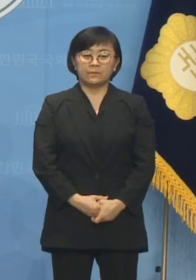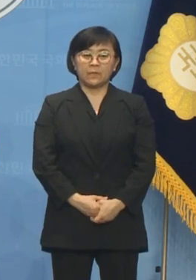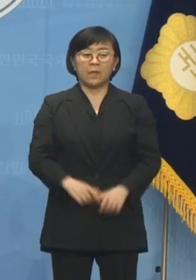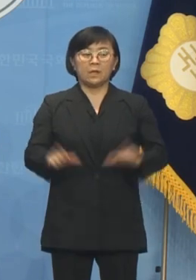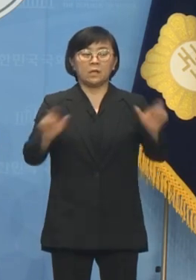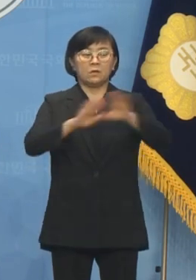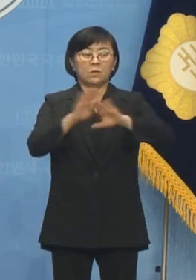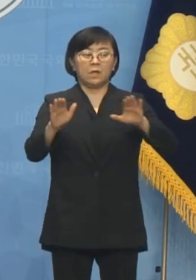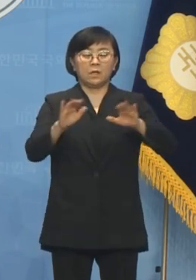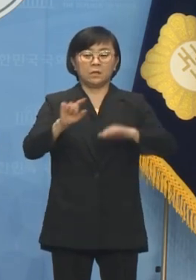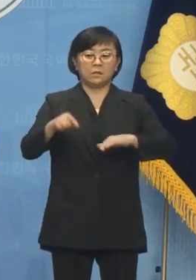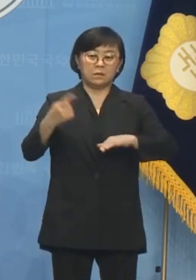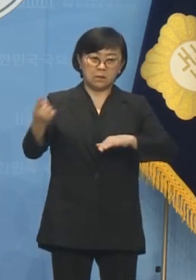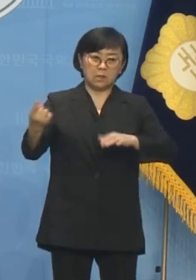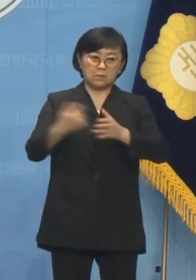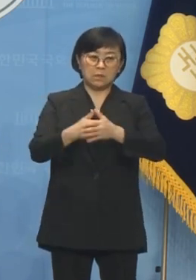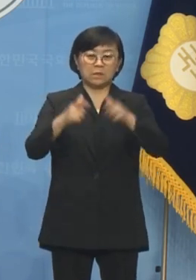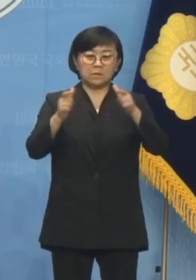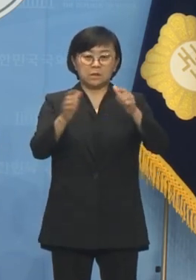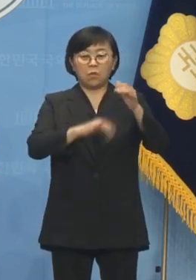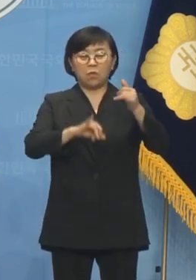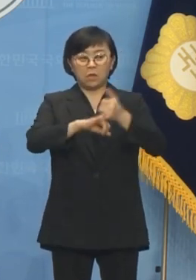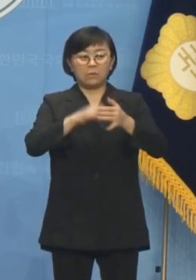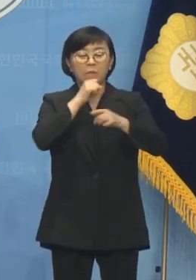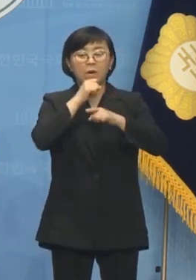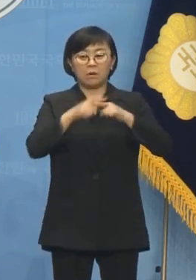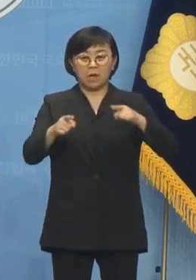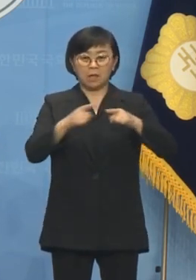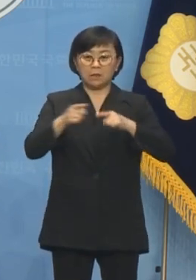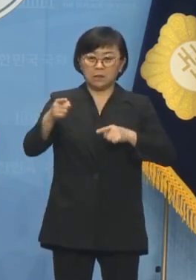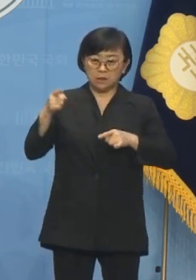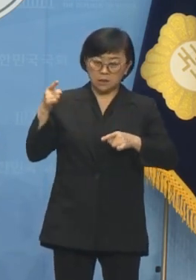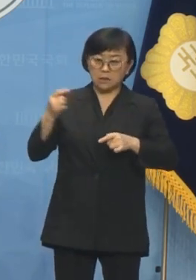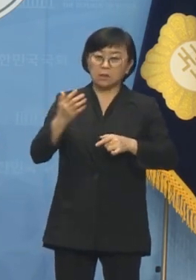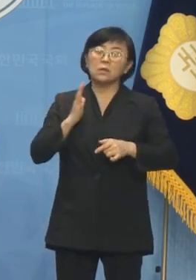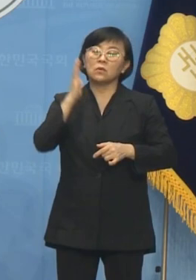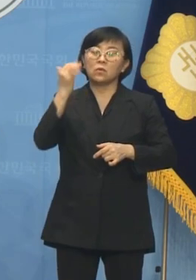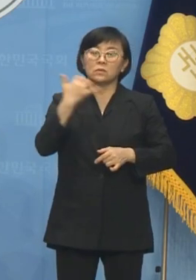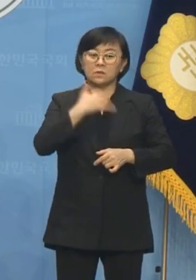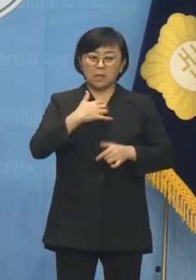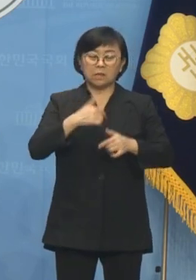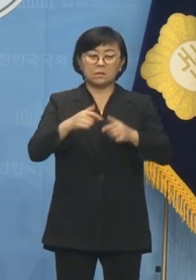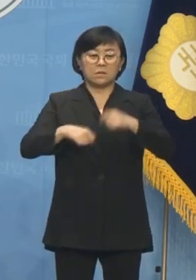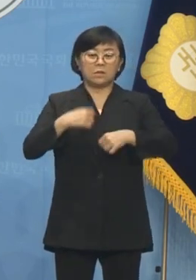기후에 이어 지역공약 평가 1위를 받은 녹색정의당.